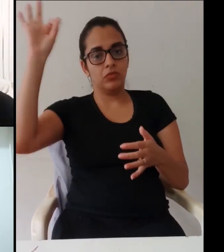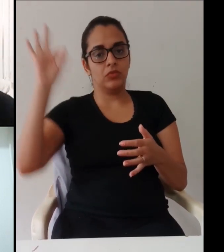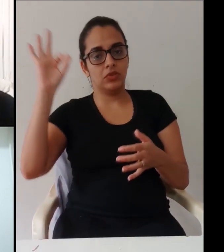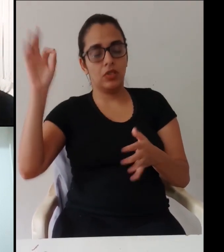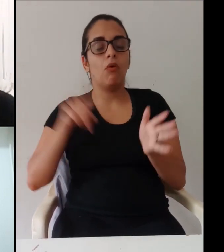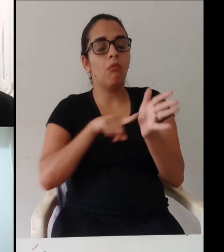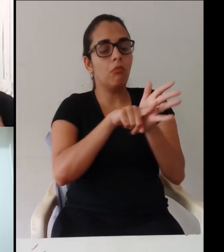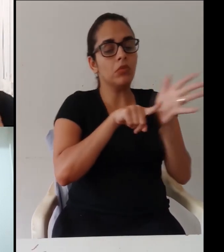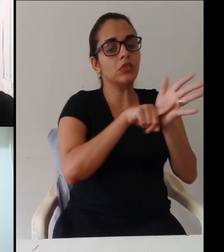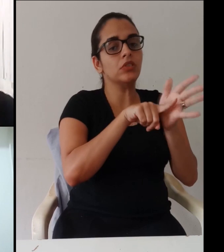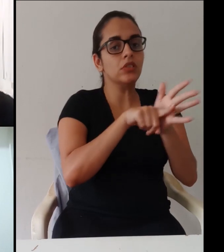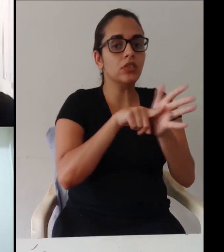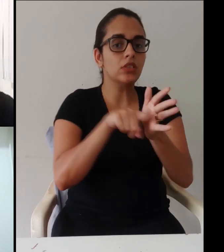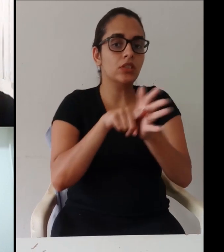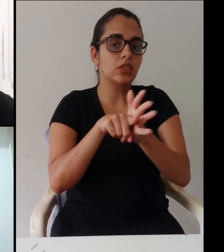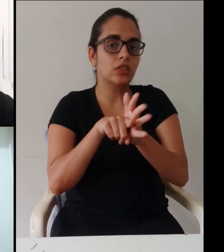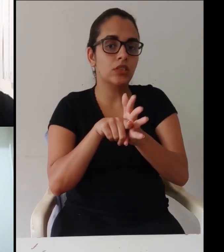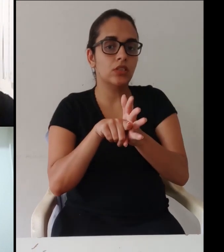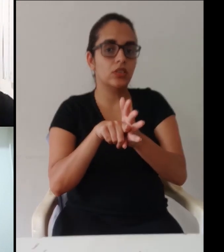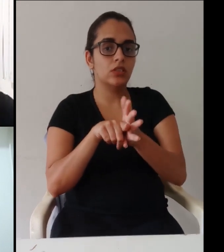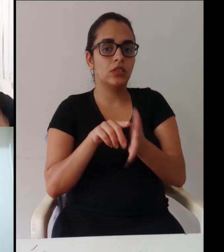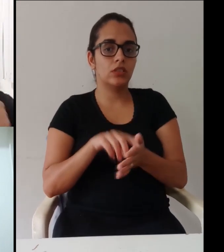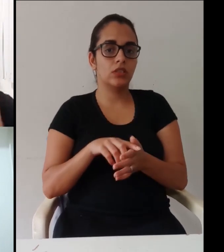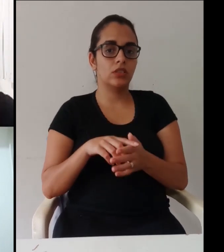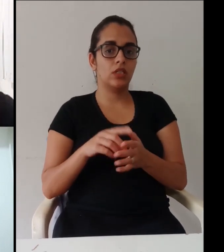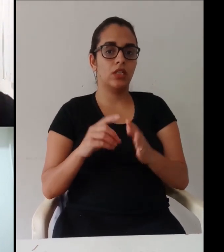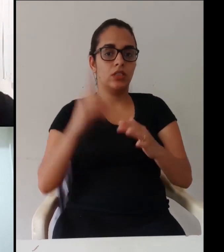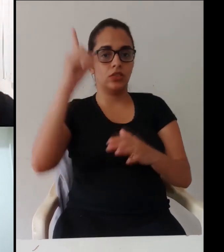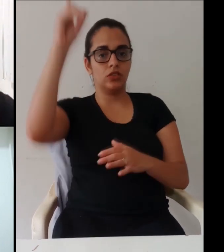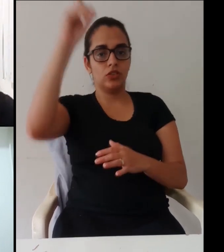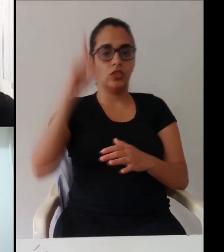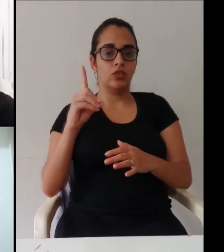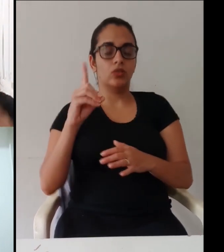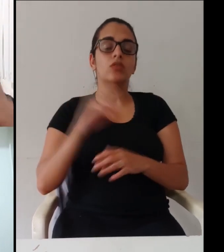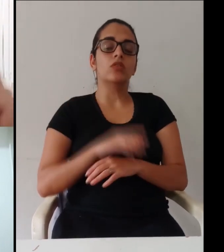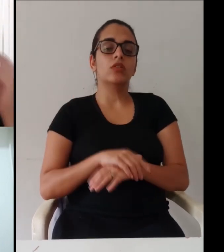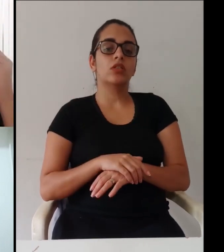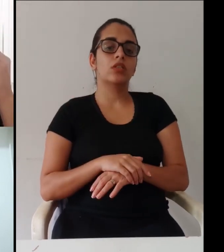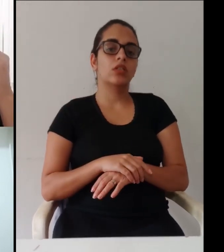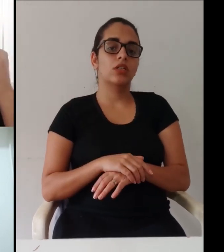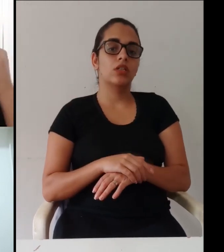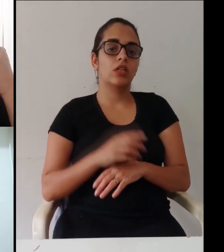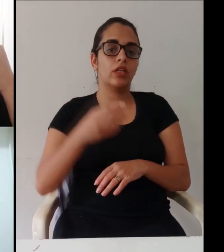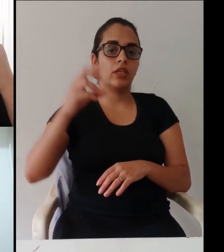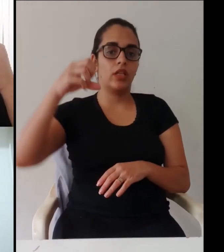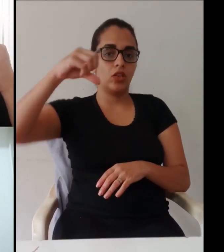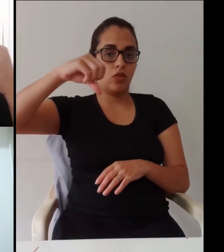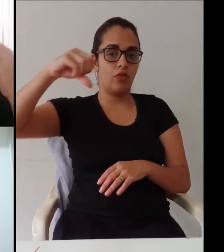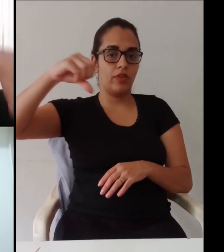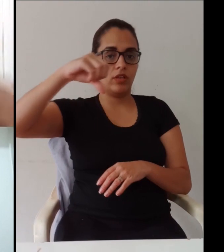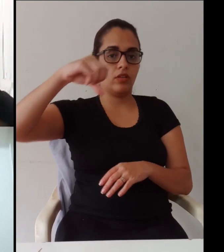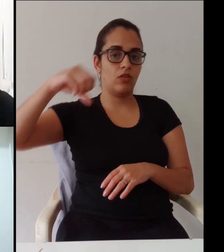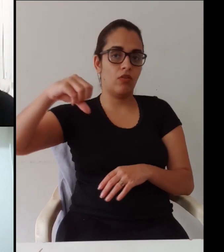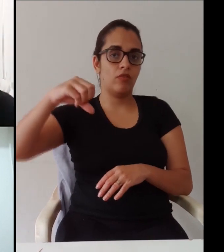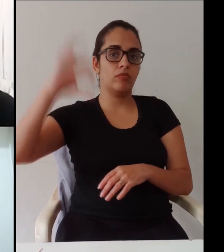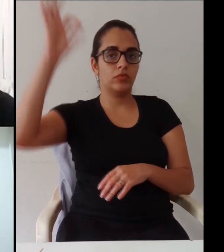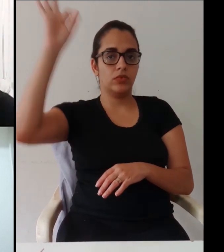de respondentes aqueles percentuais não mudavam então assim é uma pesquisa segundo a